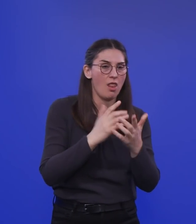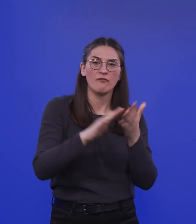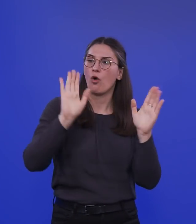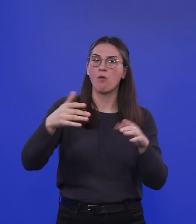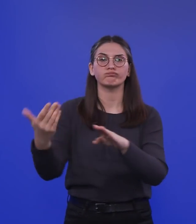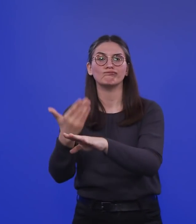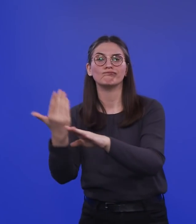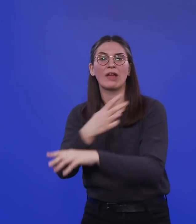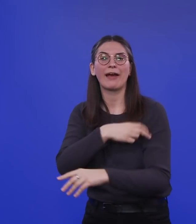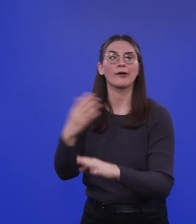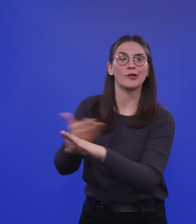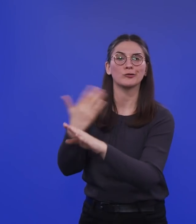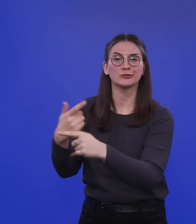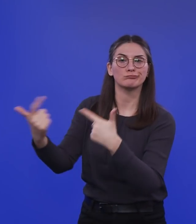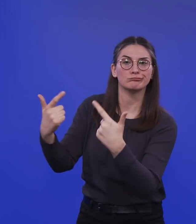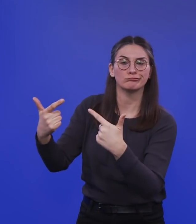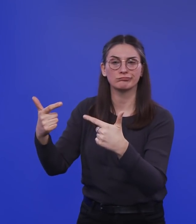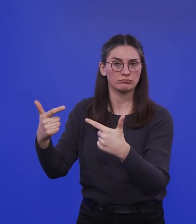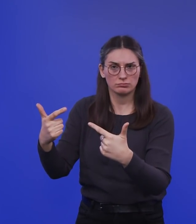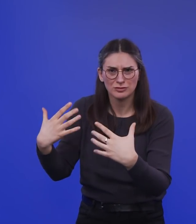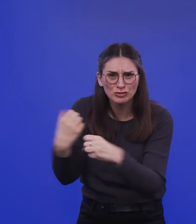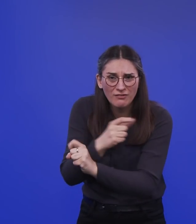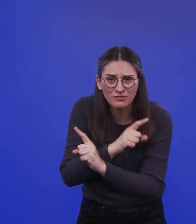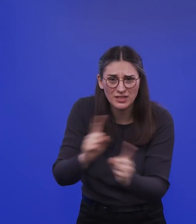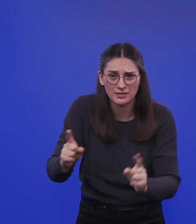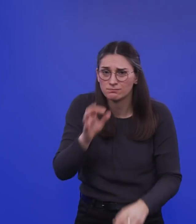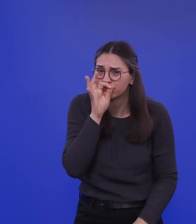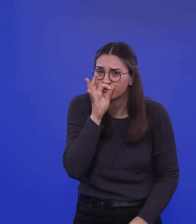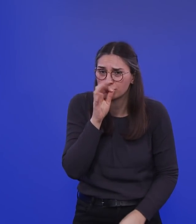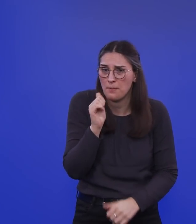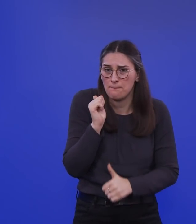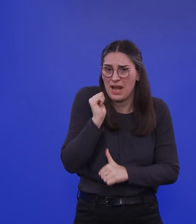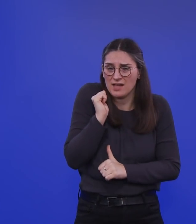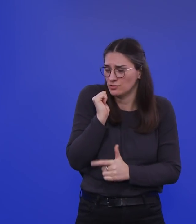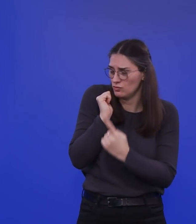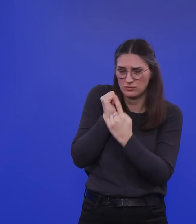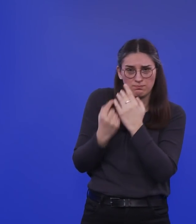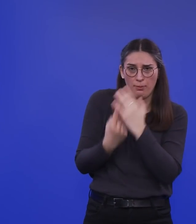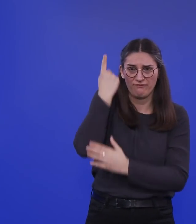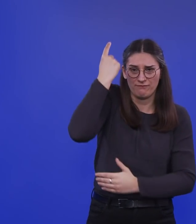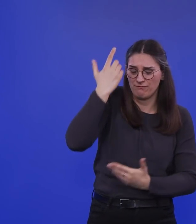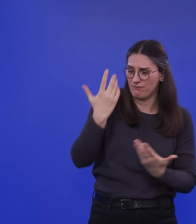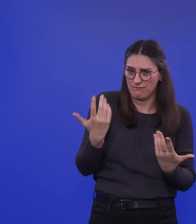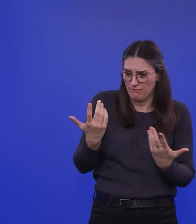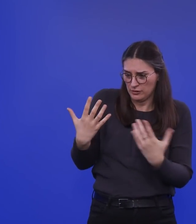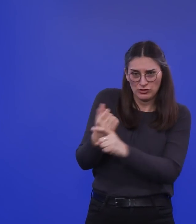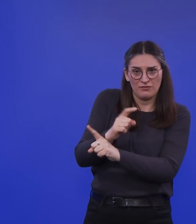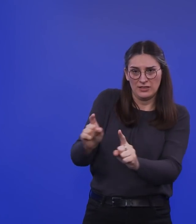versorgt werden kann. Das würde einen absoluten Belastungspuls auf die Medizin bringen, der nicht zu bewältigen wäre. Wir hätten dann